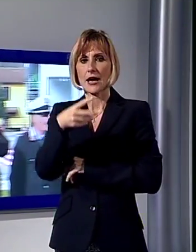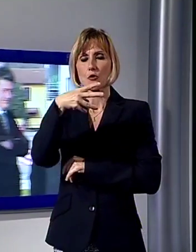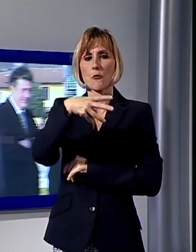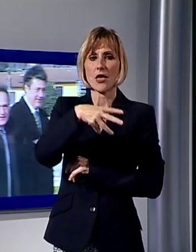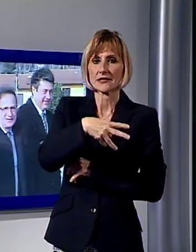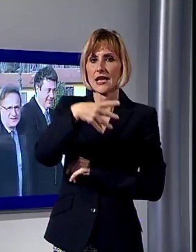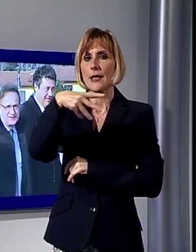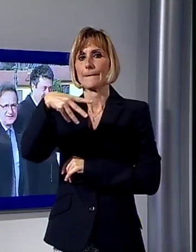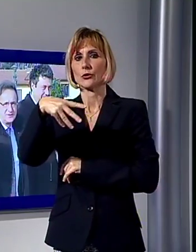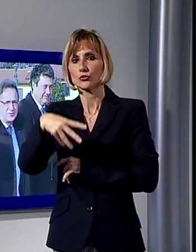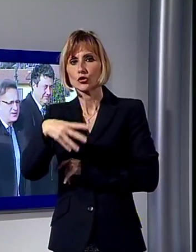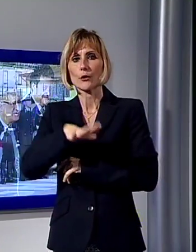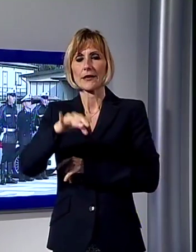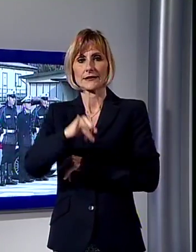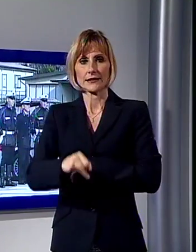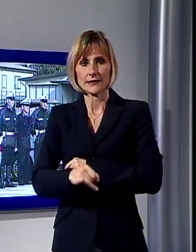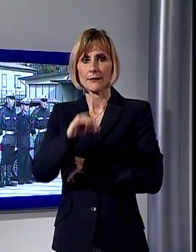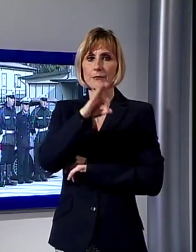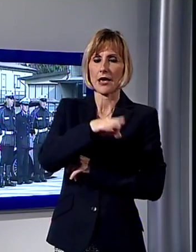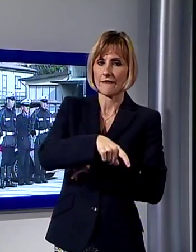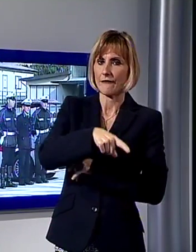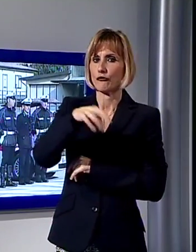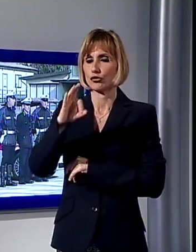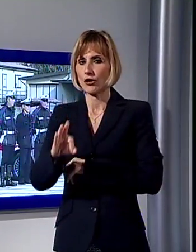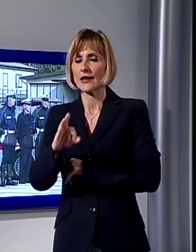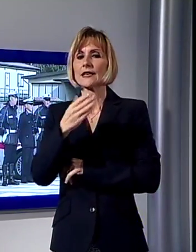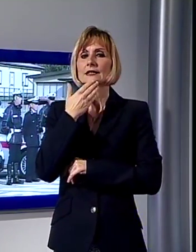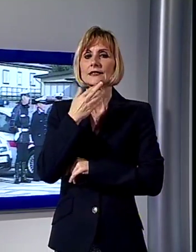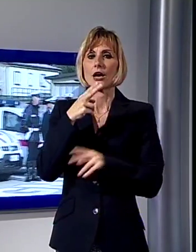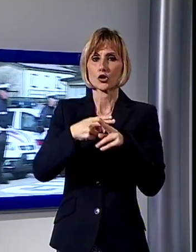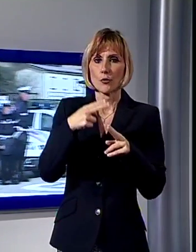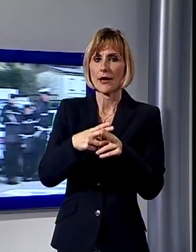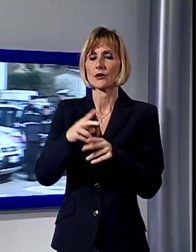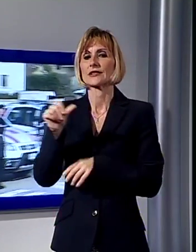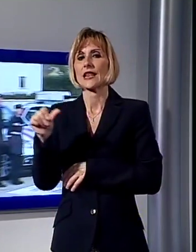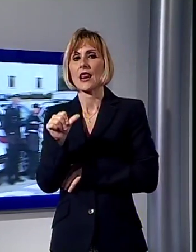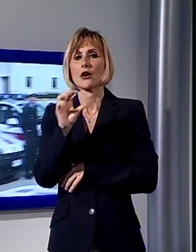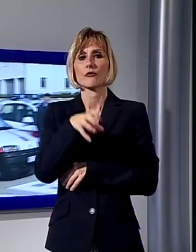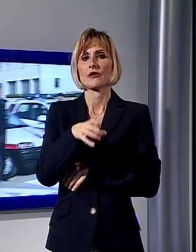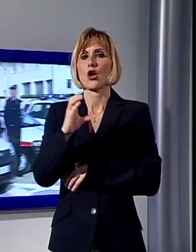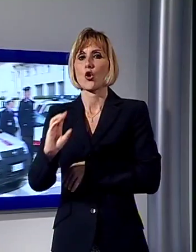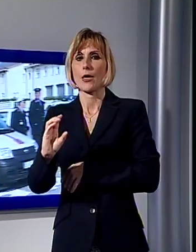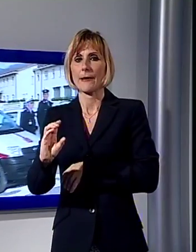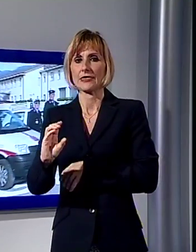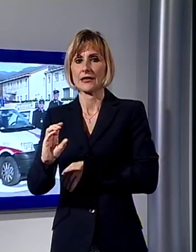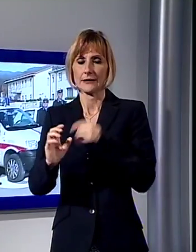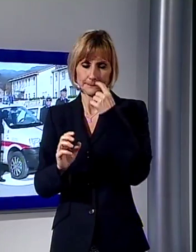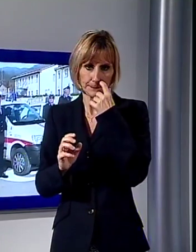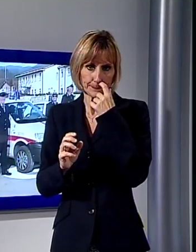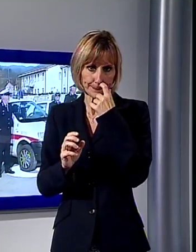Minucciano, Piazza Alzerchio, Piave Fosciana, San Romano, Sillano e Villa Collemandina. È molto importante perché Castelnuovo da poco